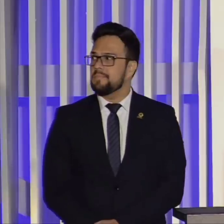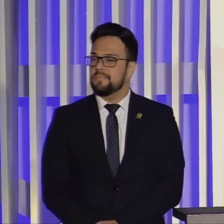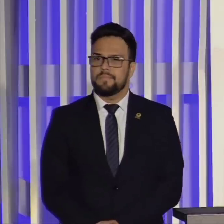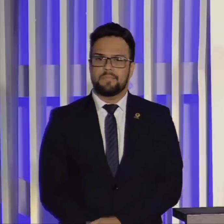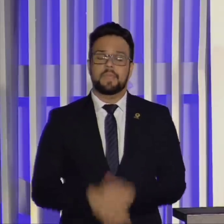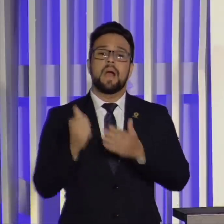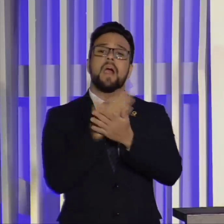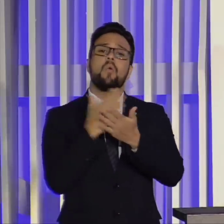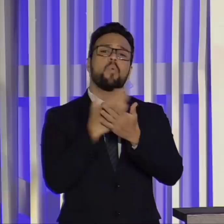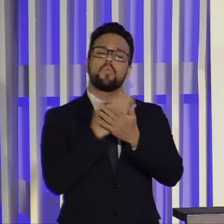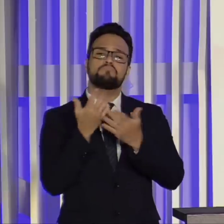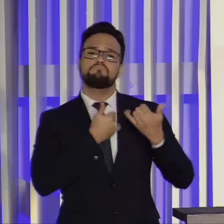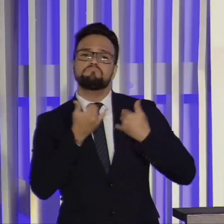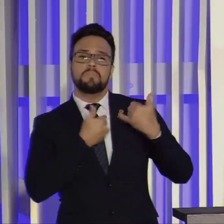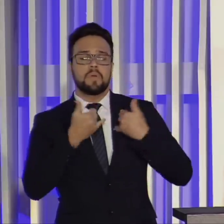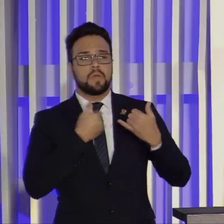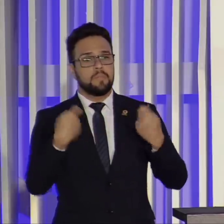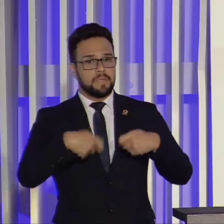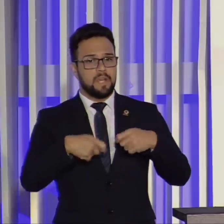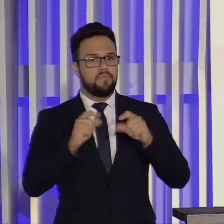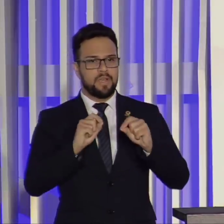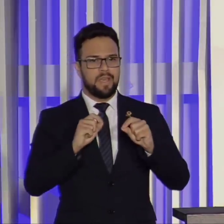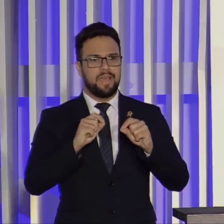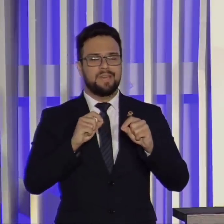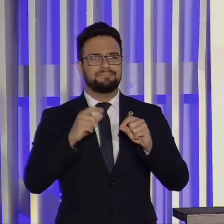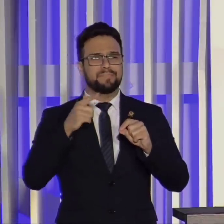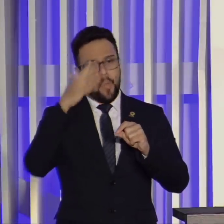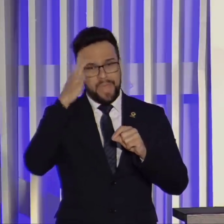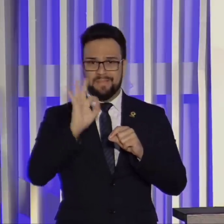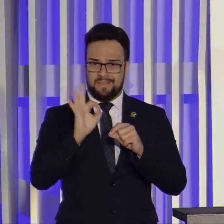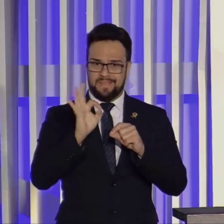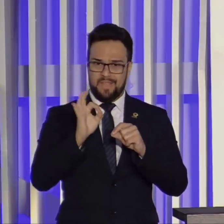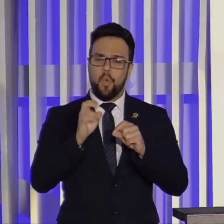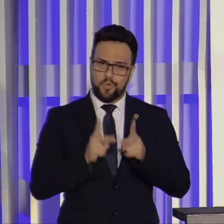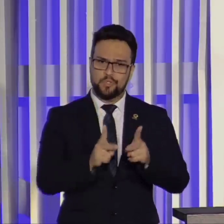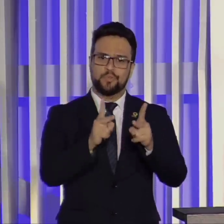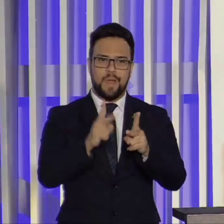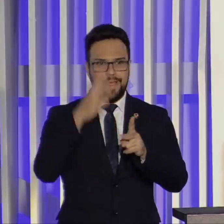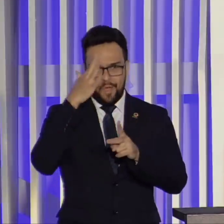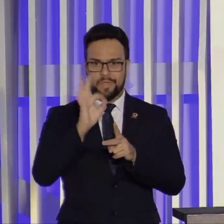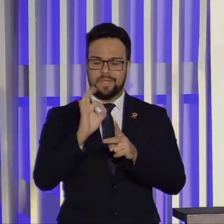Alguns falam comigo que eu devia continuar não entendendo de economia, porque está dando certo.